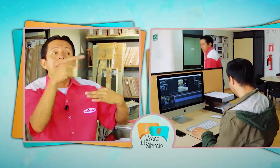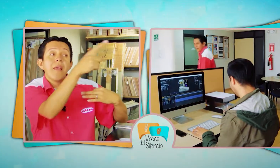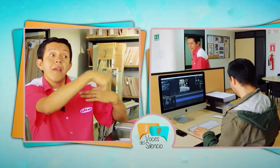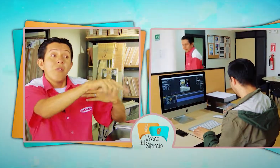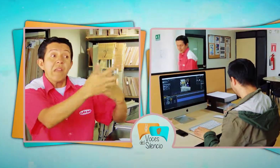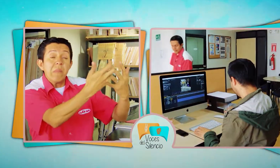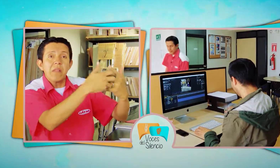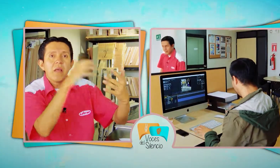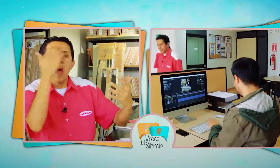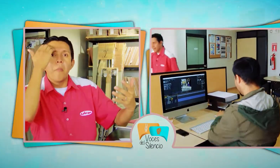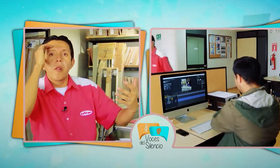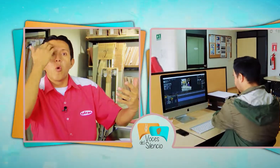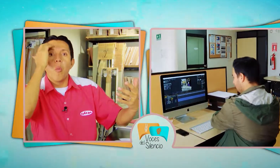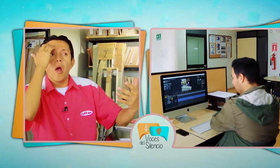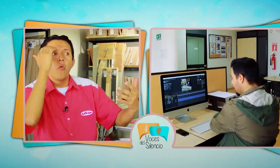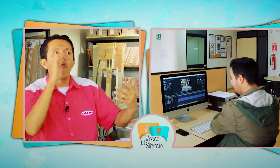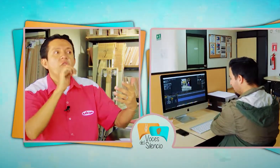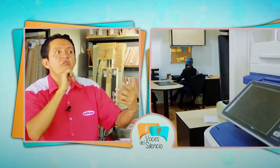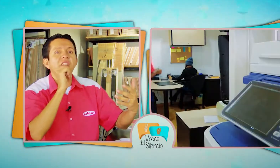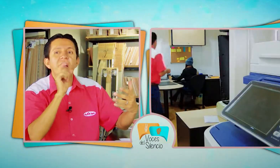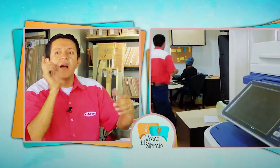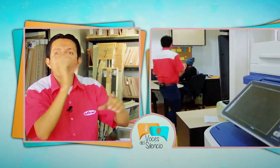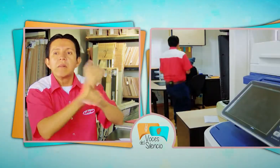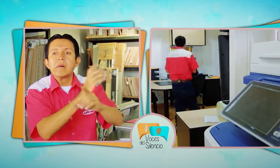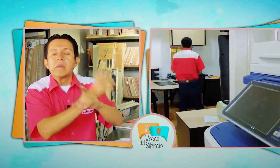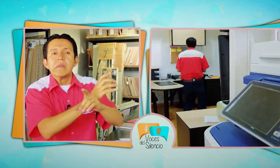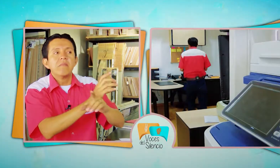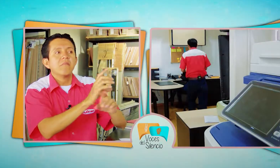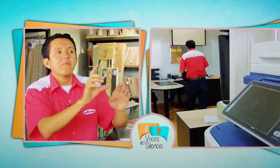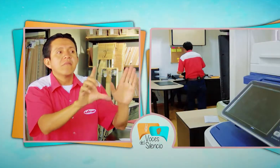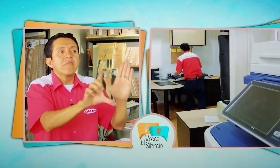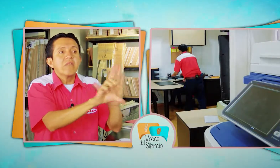Ustedes conocen la ley laboral que beneficia a las personas con discapacidad.